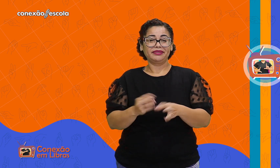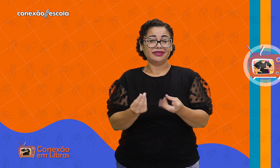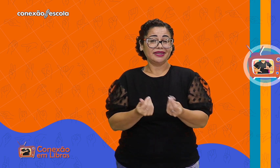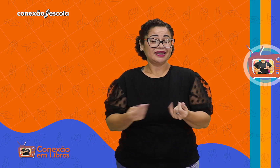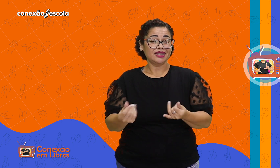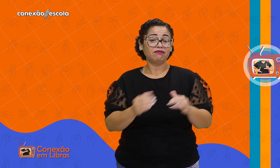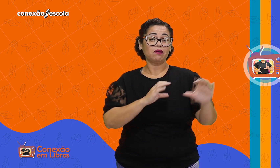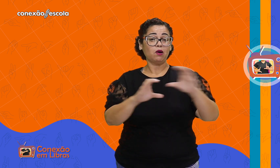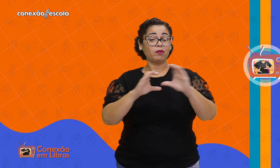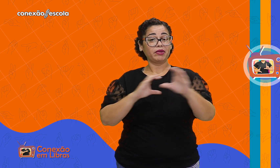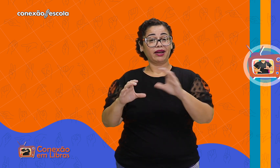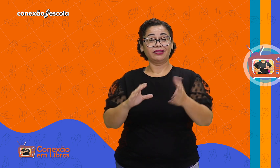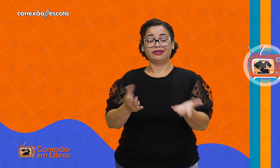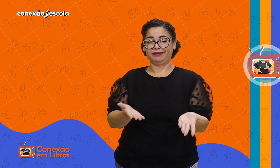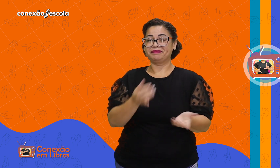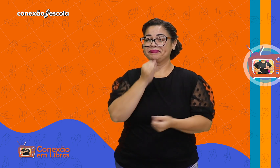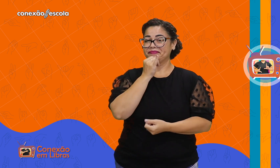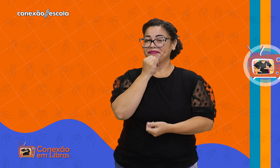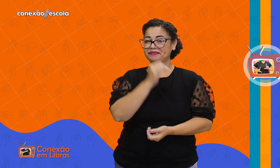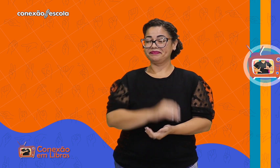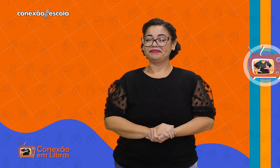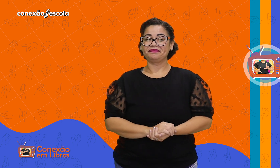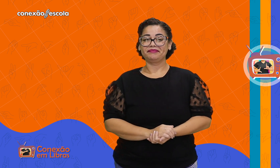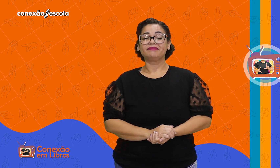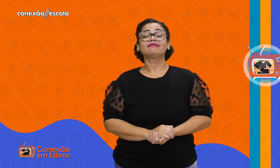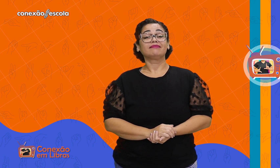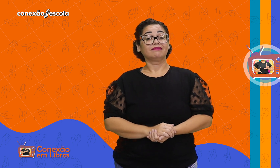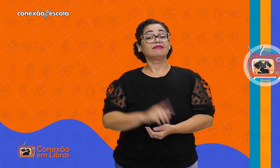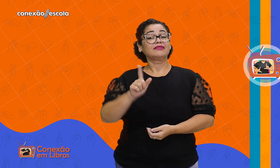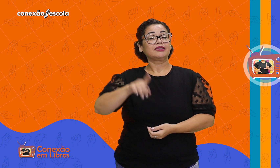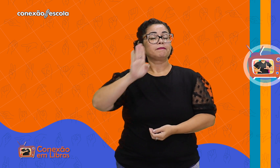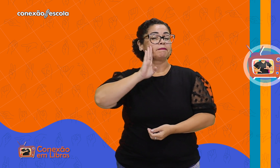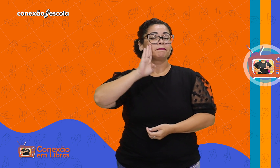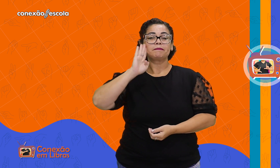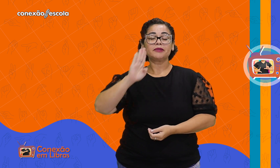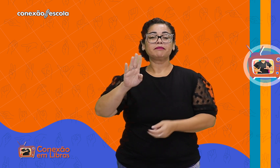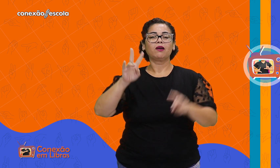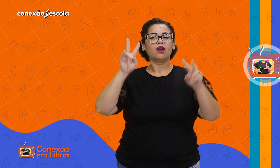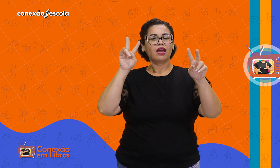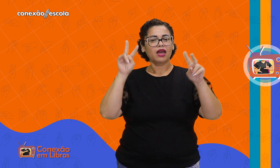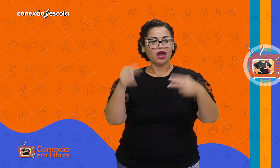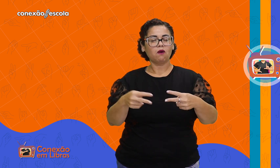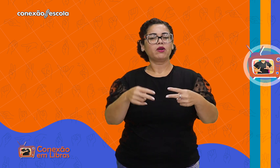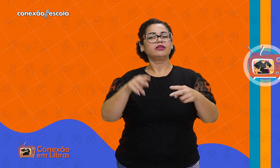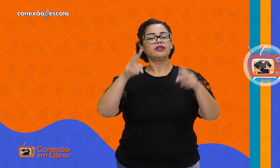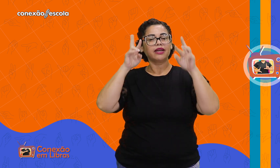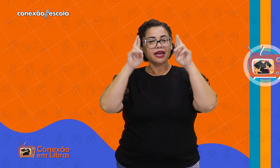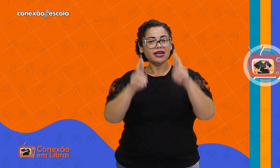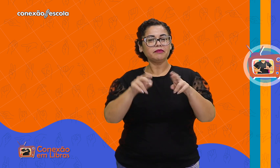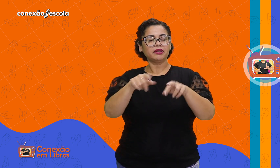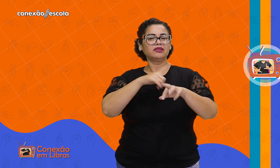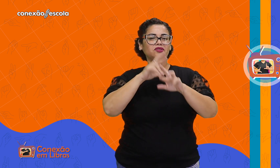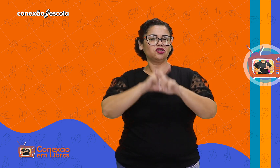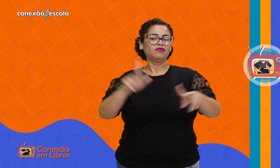delicados, e à comunicação, por exemplo. É crucial reconhecer e respeitar essa